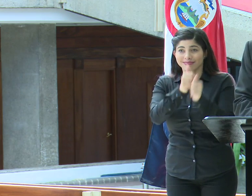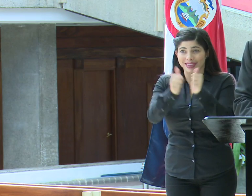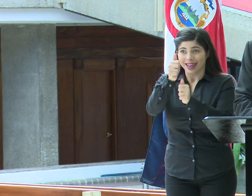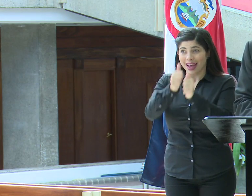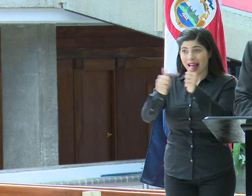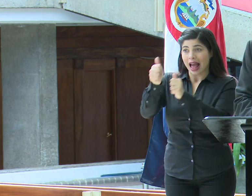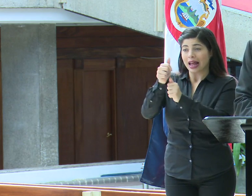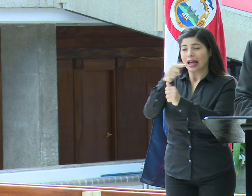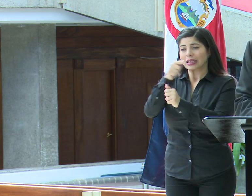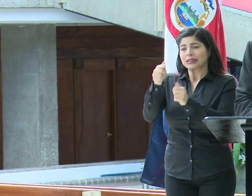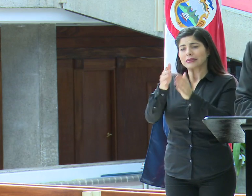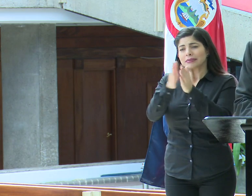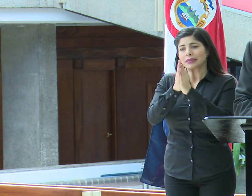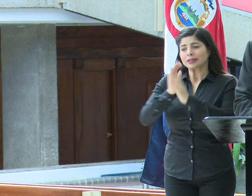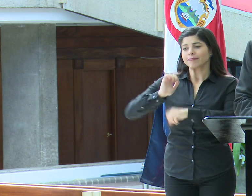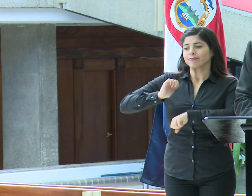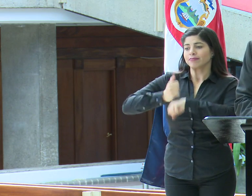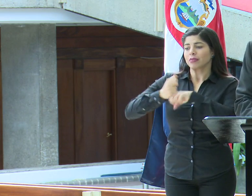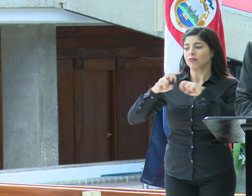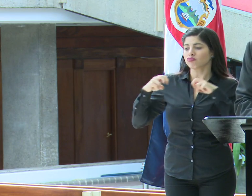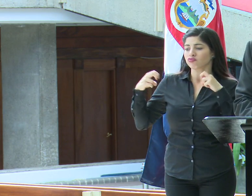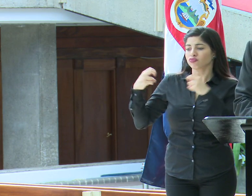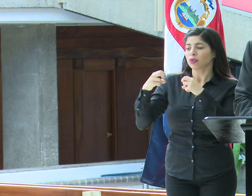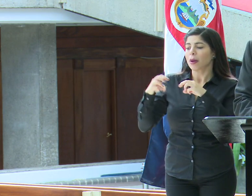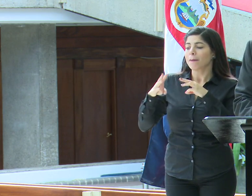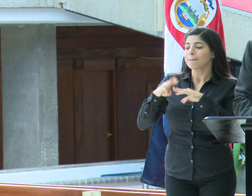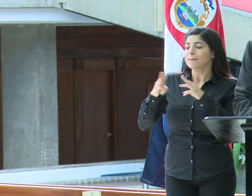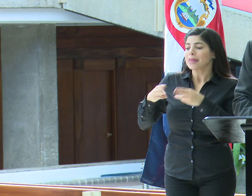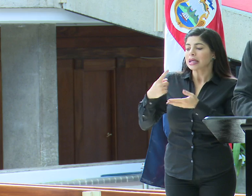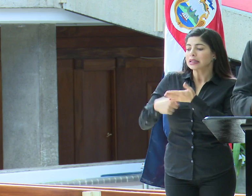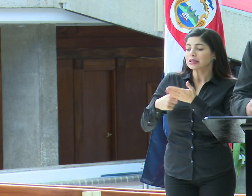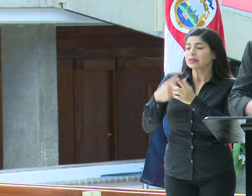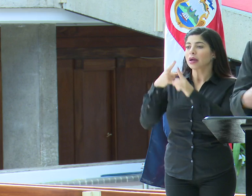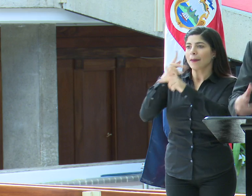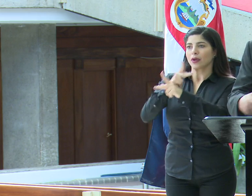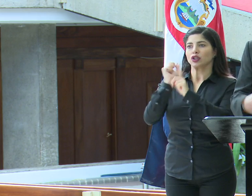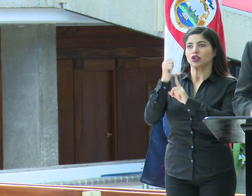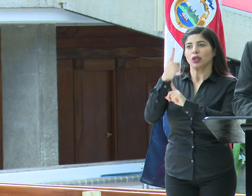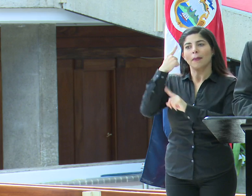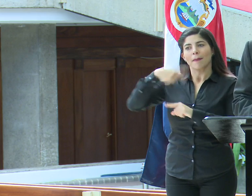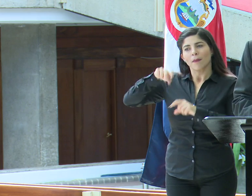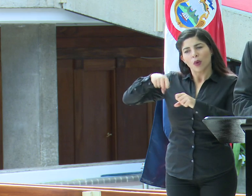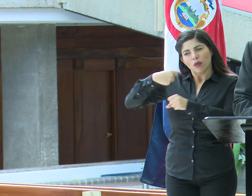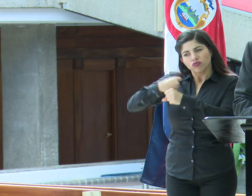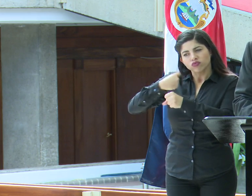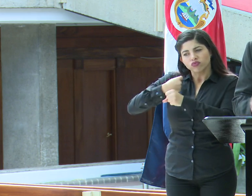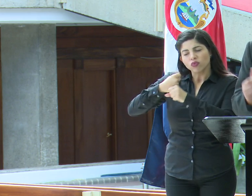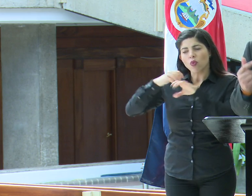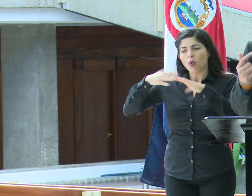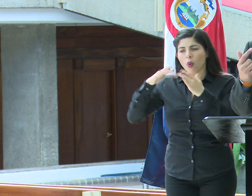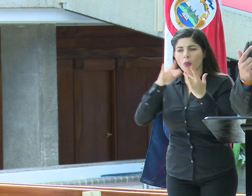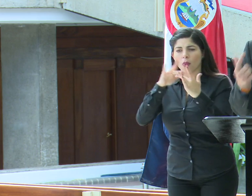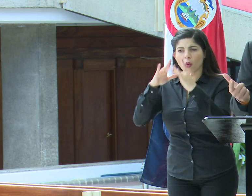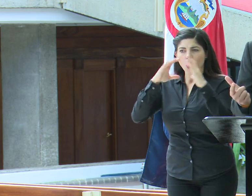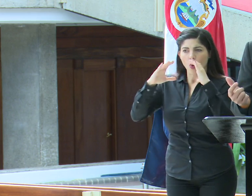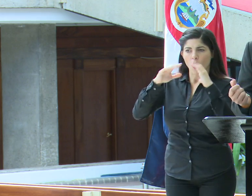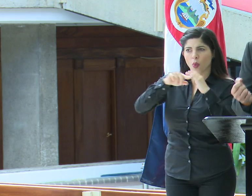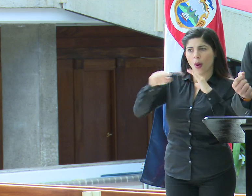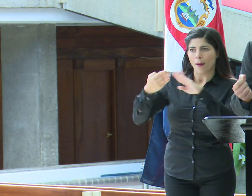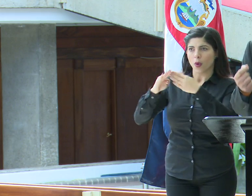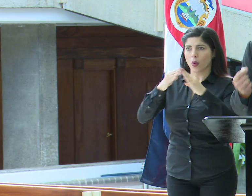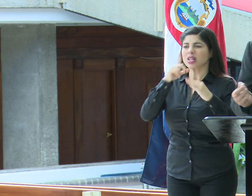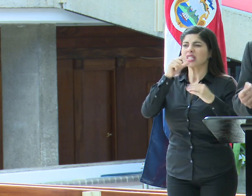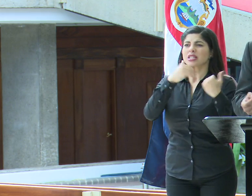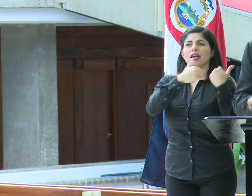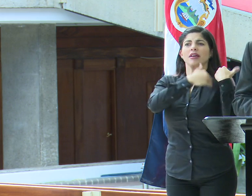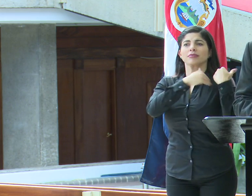instaurar la mesa de protección social para que comiencen a trabajar en la identificación de esta población. Ahí está coordinada por